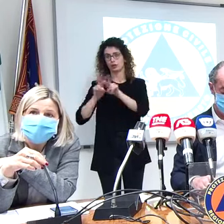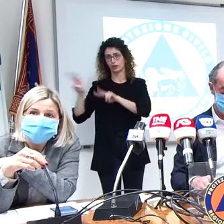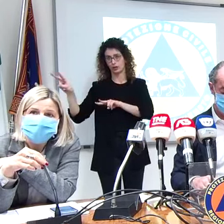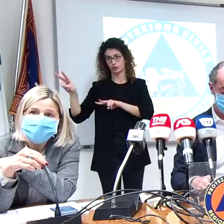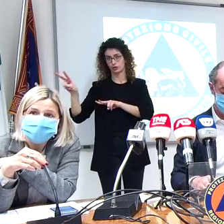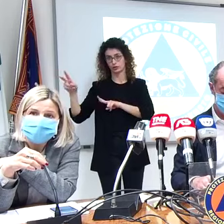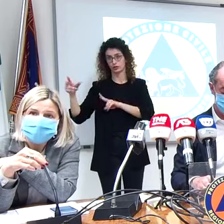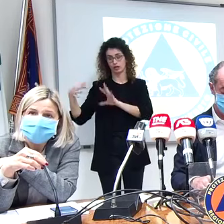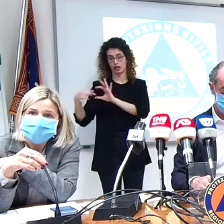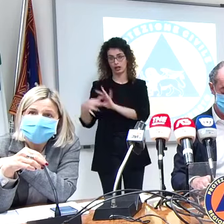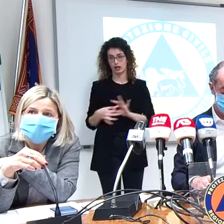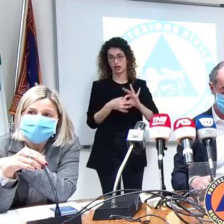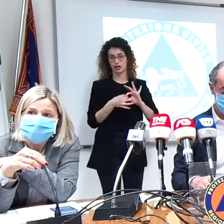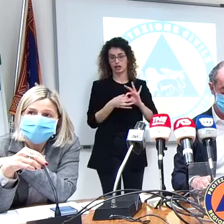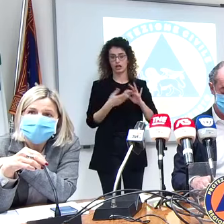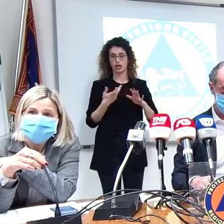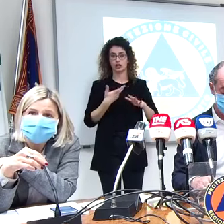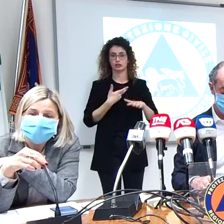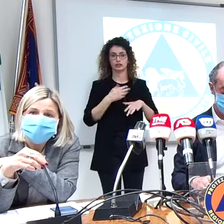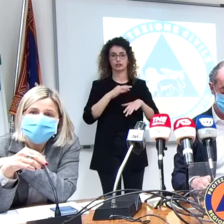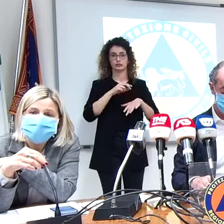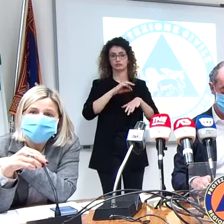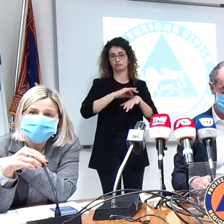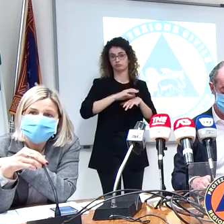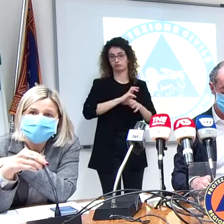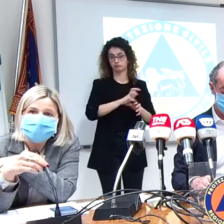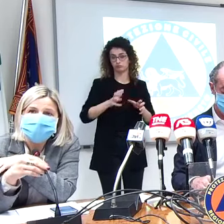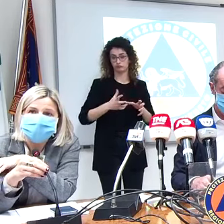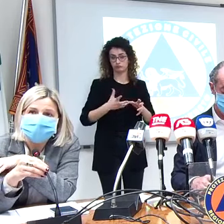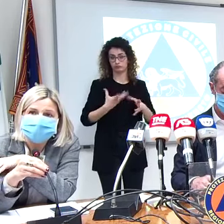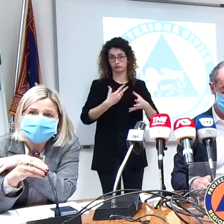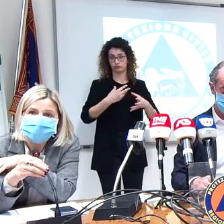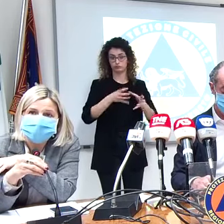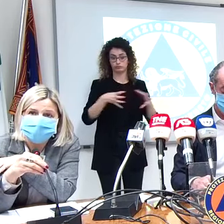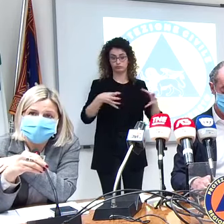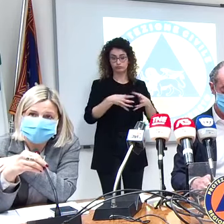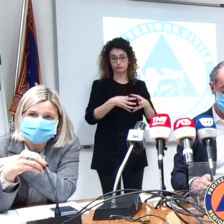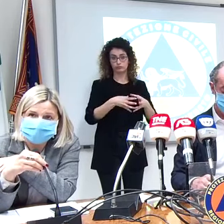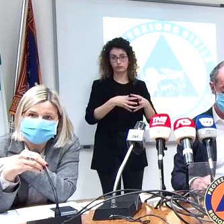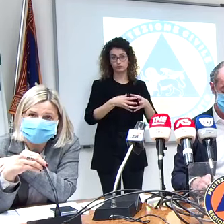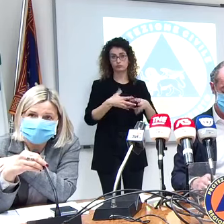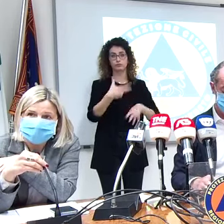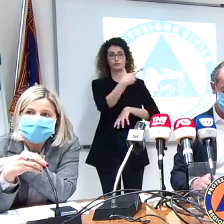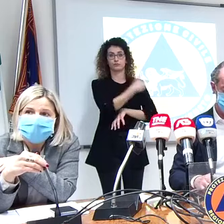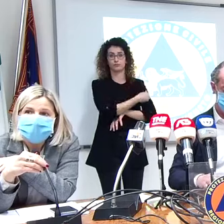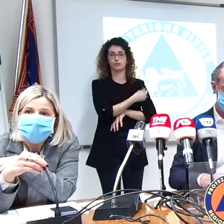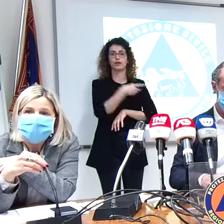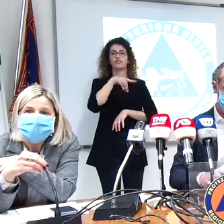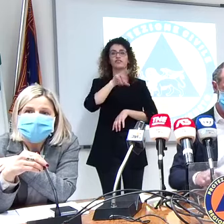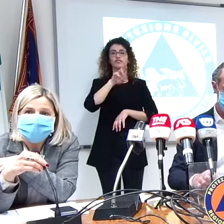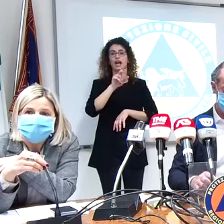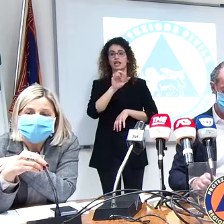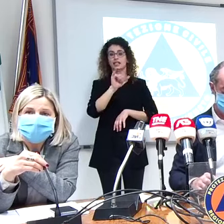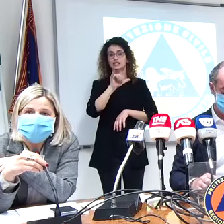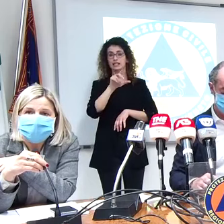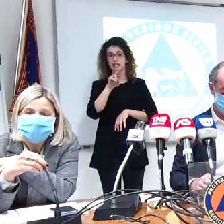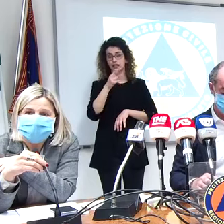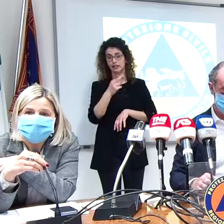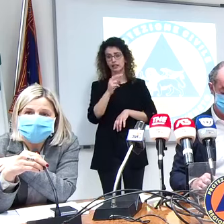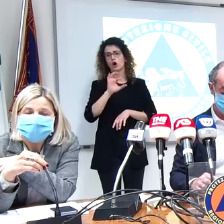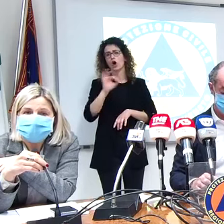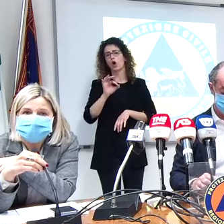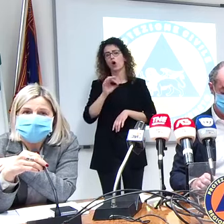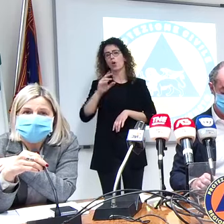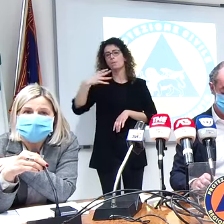quindi hanno determinate patologie, vengono vaccinati con Pfizer, con Moderna. Con la circolare che ci è